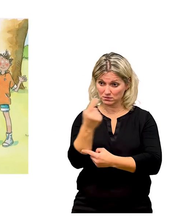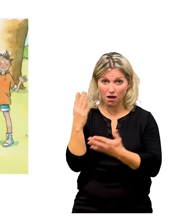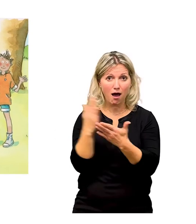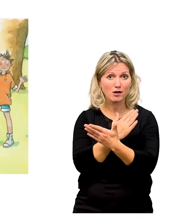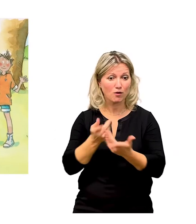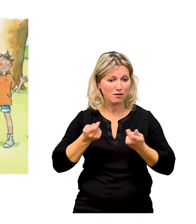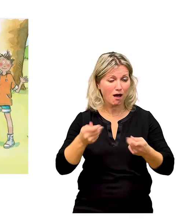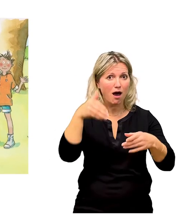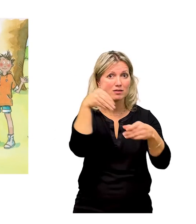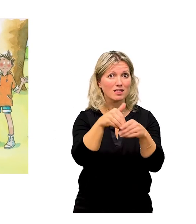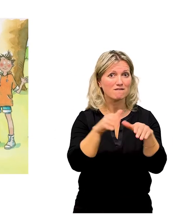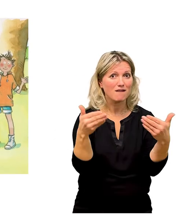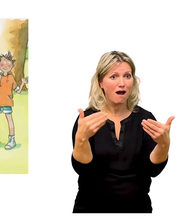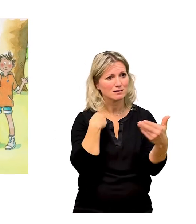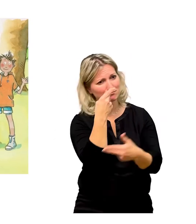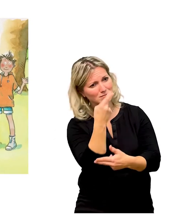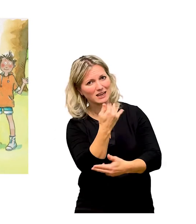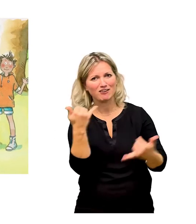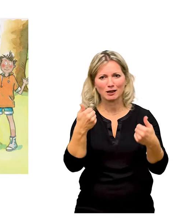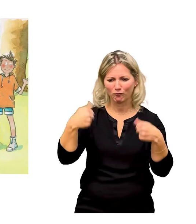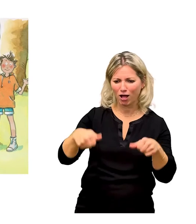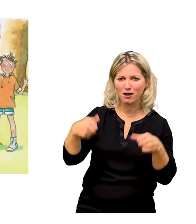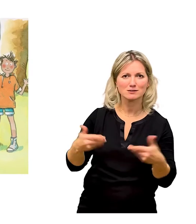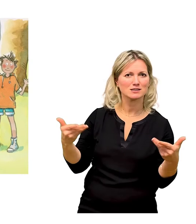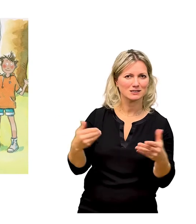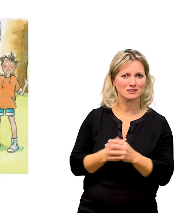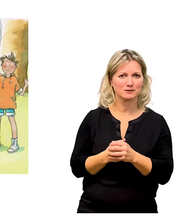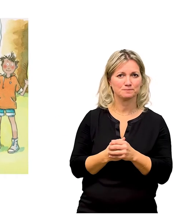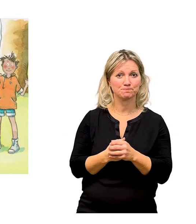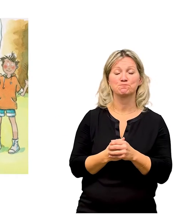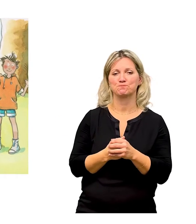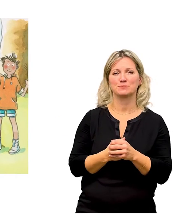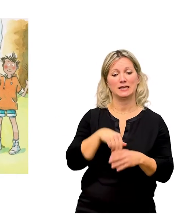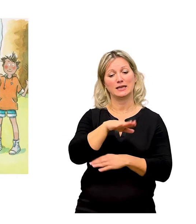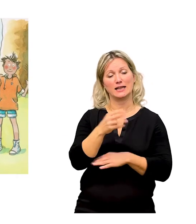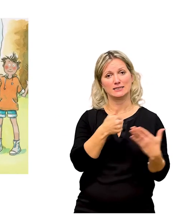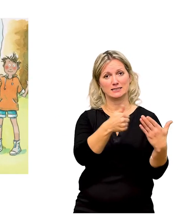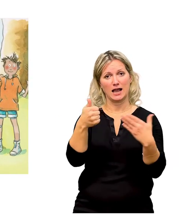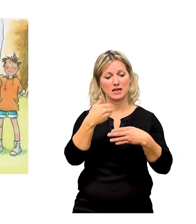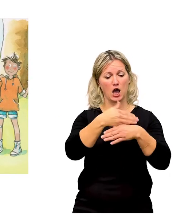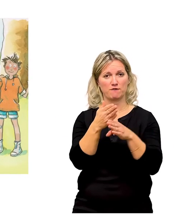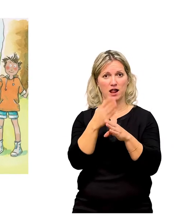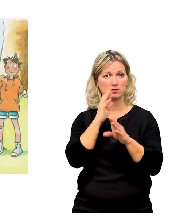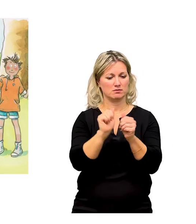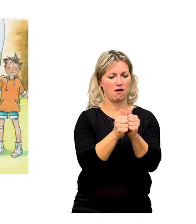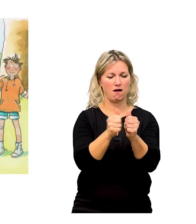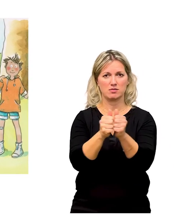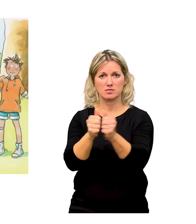ihr bestimmt mit, der Garten aussehen soll und was wir pflanzen wollen. Zuerst teilen sich die sechs Kinder in Tandems auf.